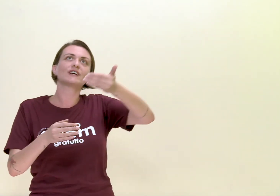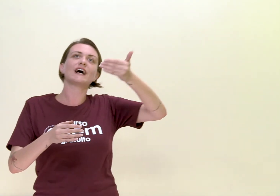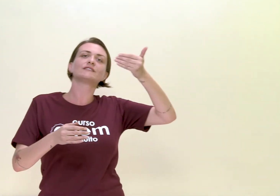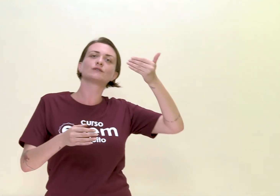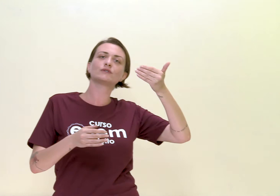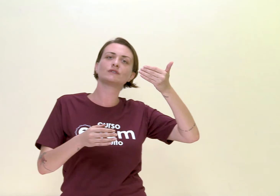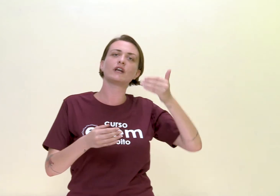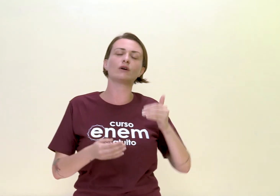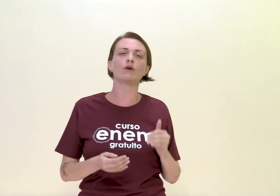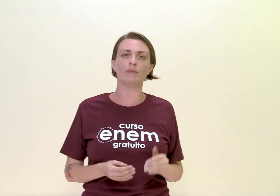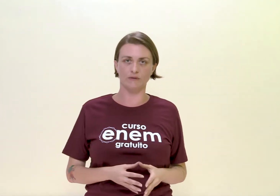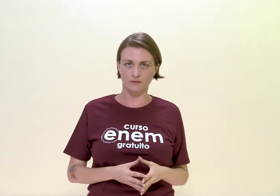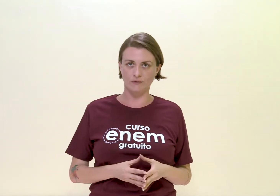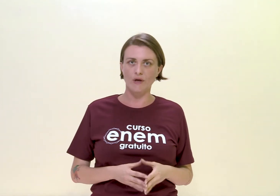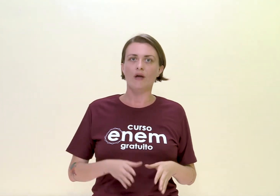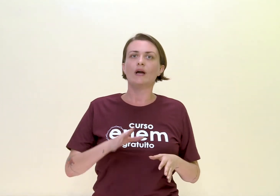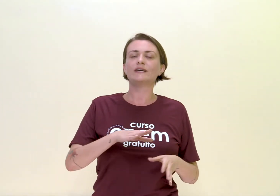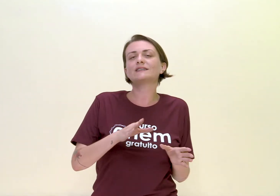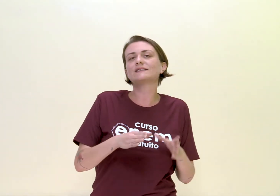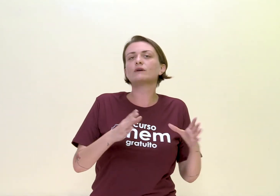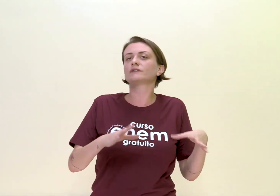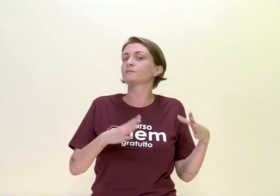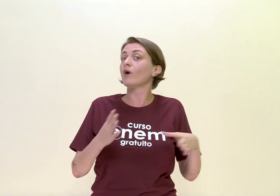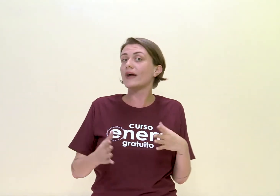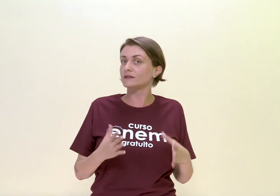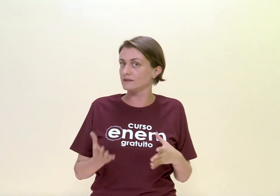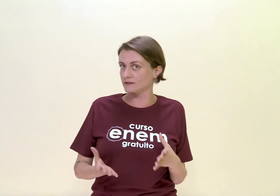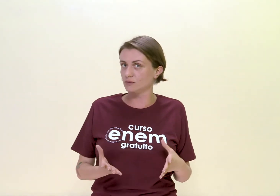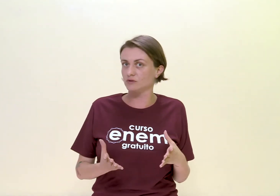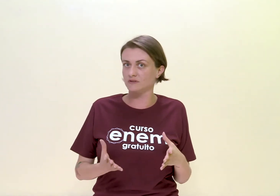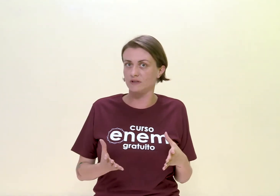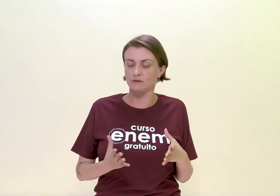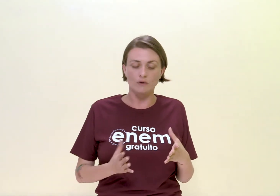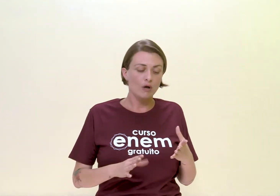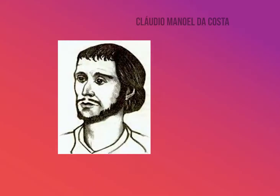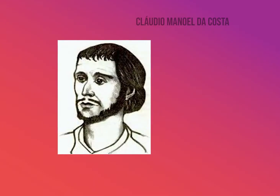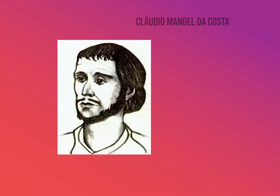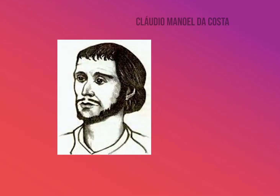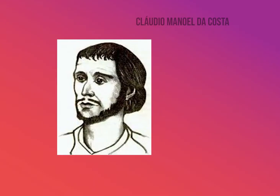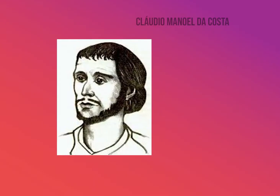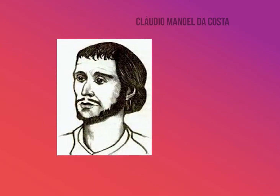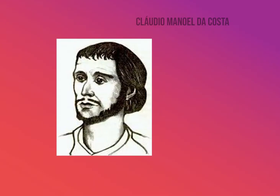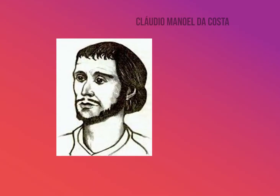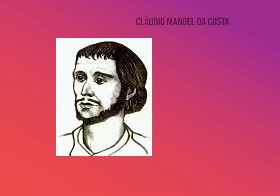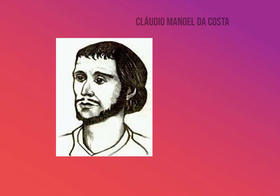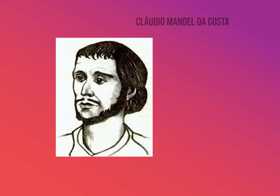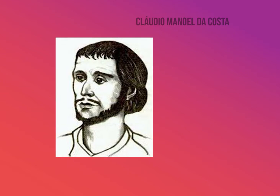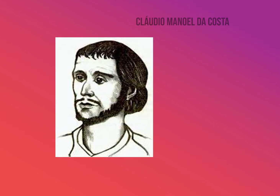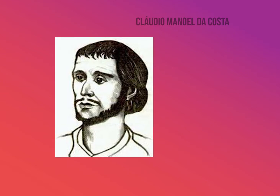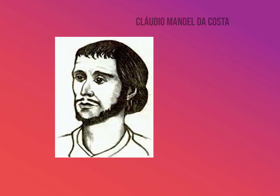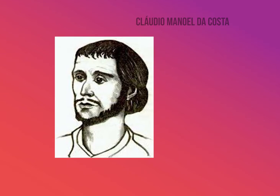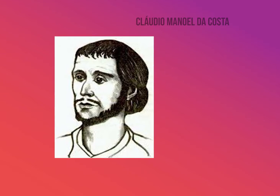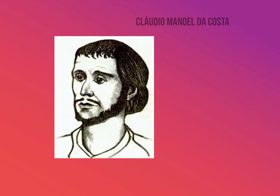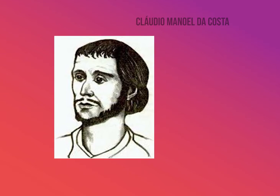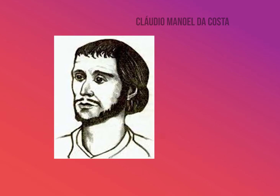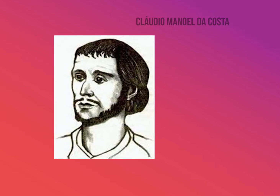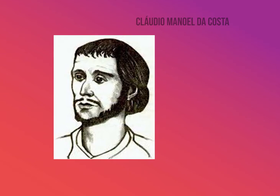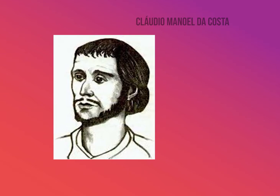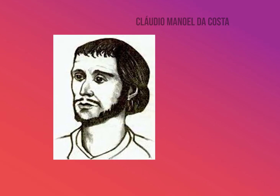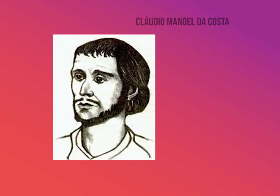clássicos greco-romanos. Quem são esses poetas que eu estou dizendo? Um deles chama Cláudio Manuel da Costa. O